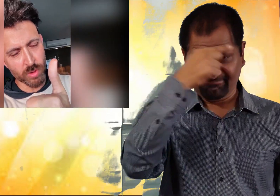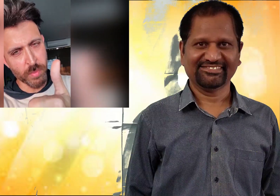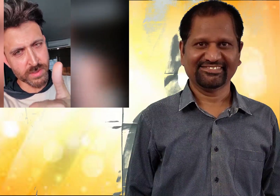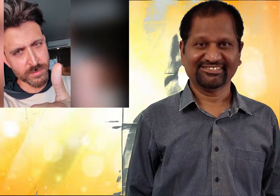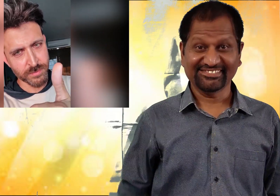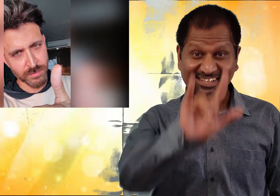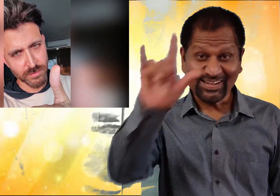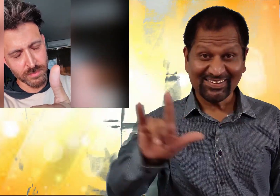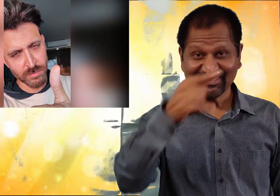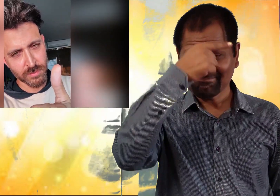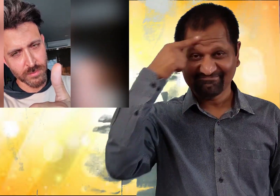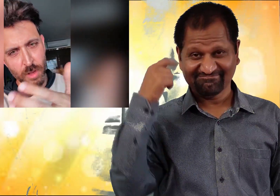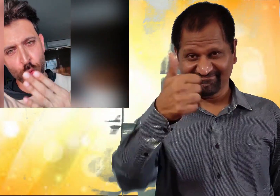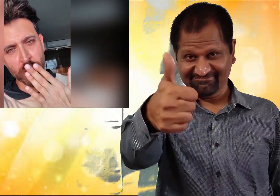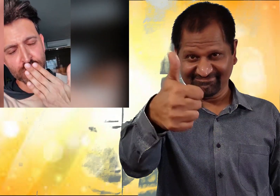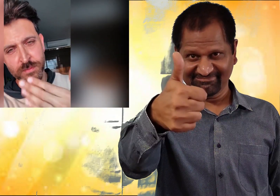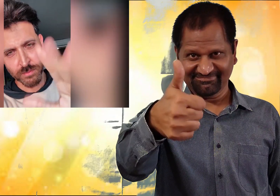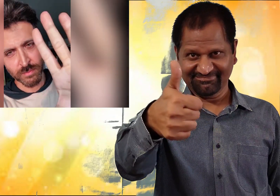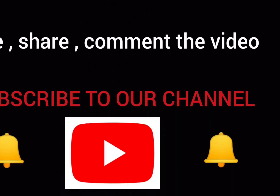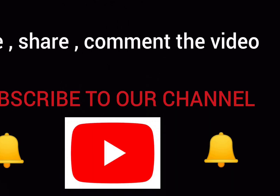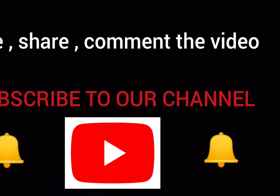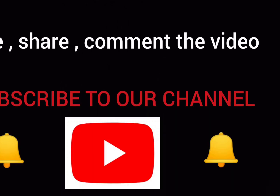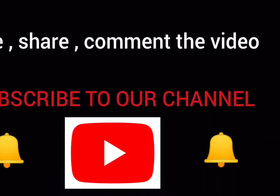All the best Love you all